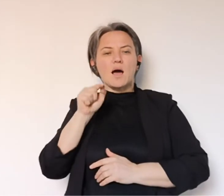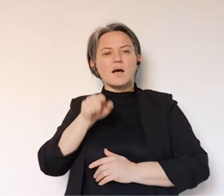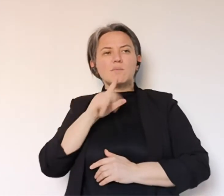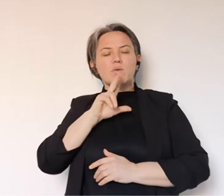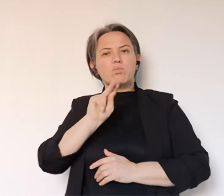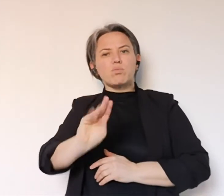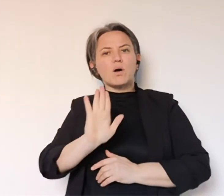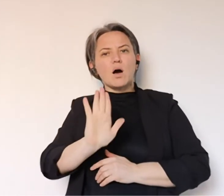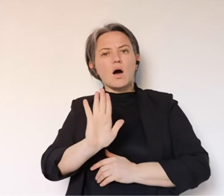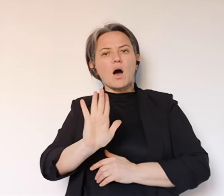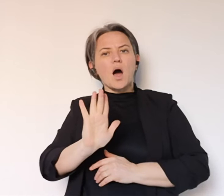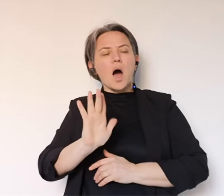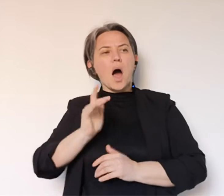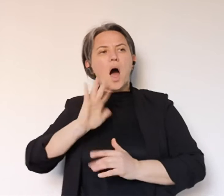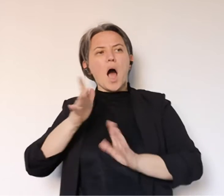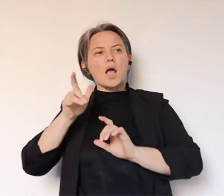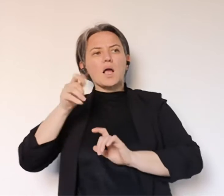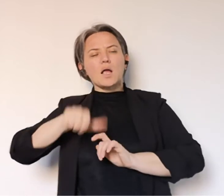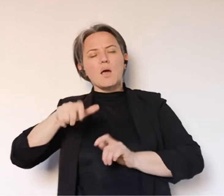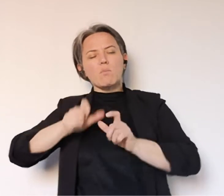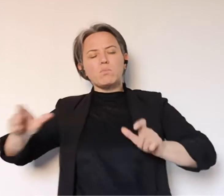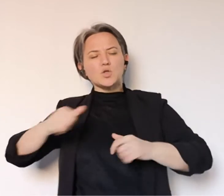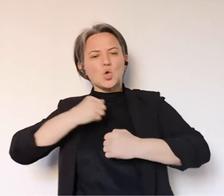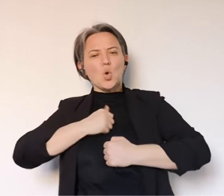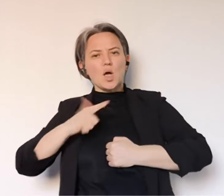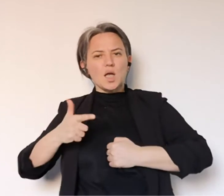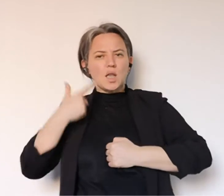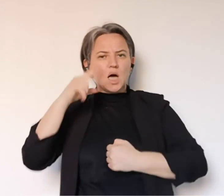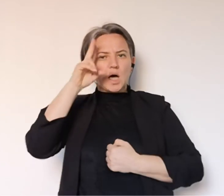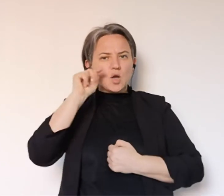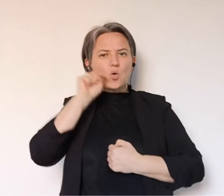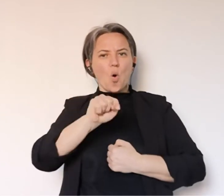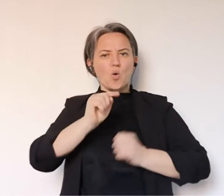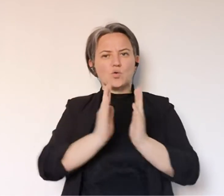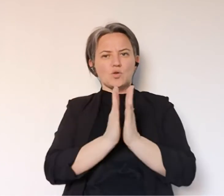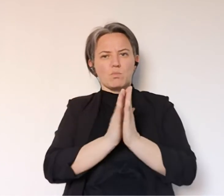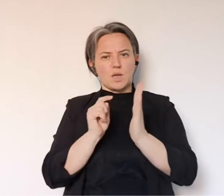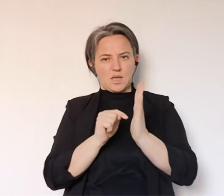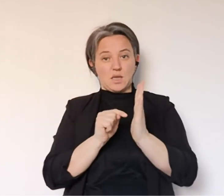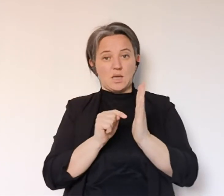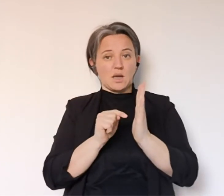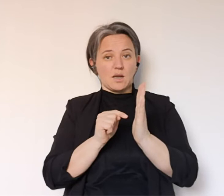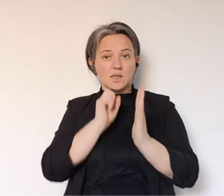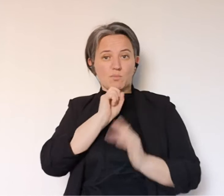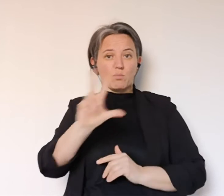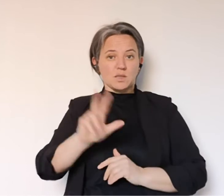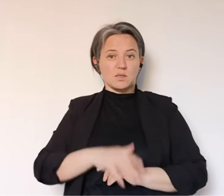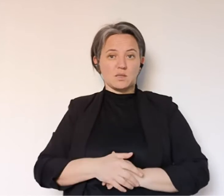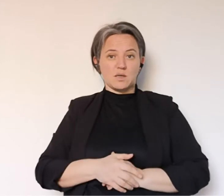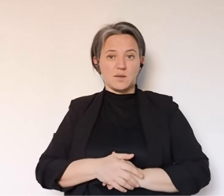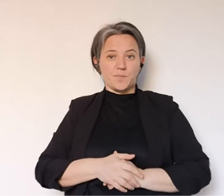stata detta assieme e ci si potevano riconoscere anche i non credenti in quello che è stato un appello a un'unità. mi